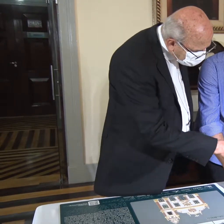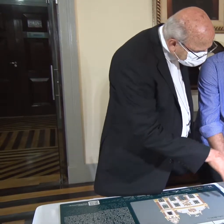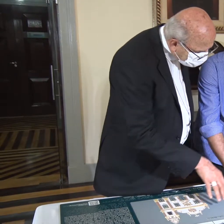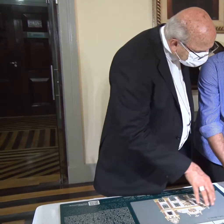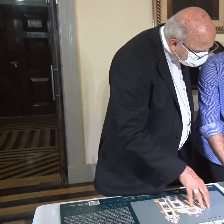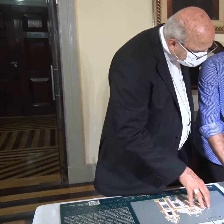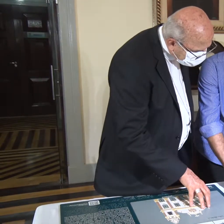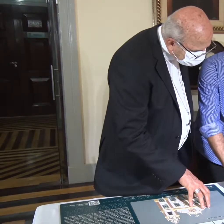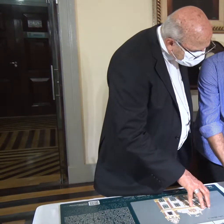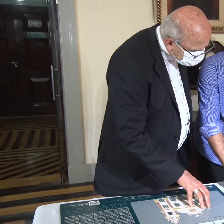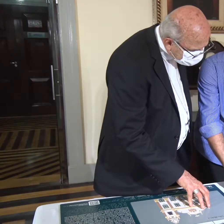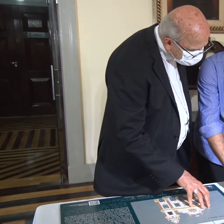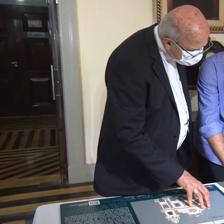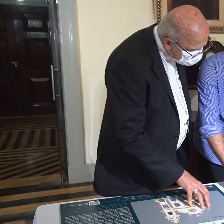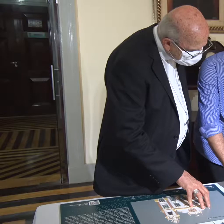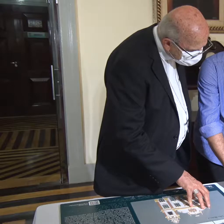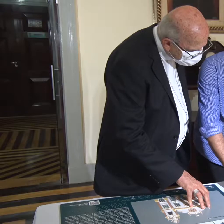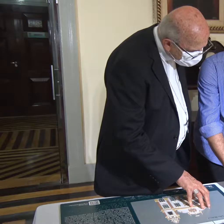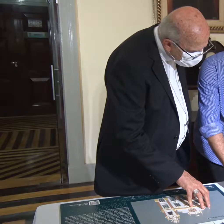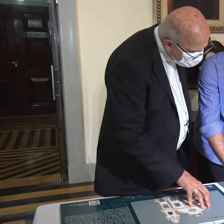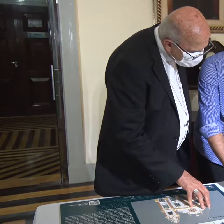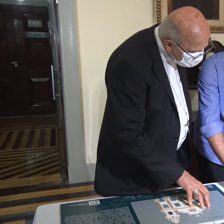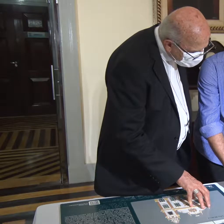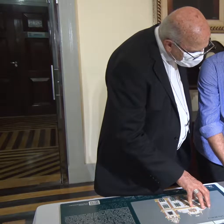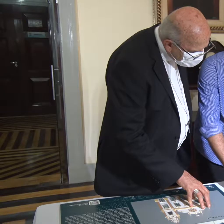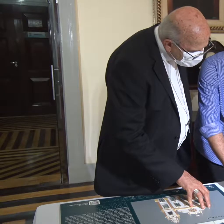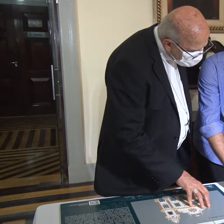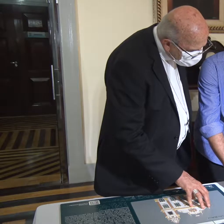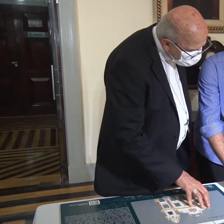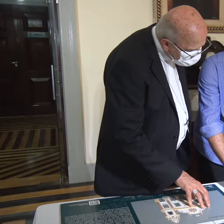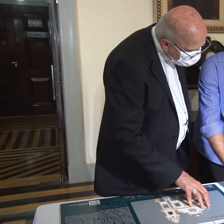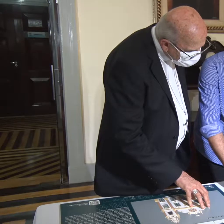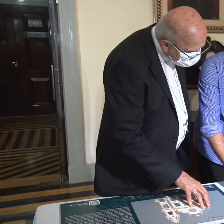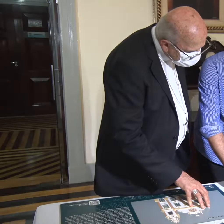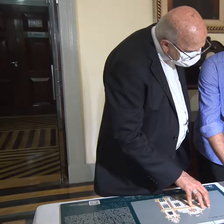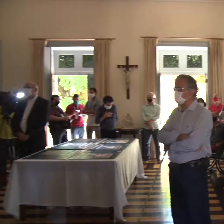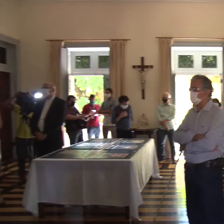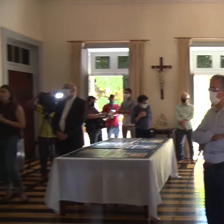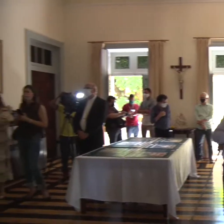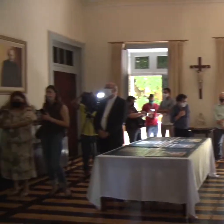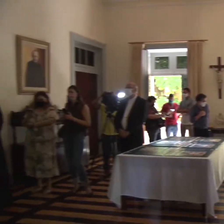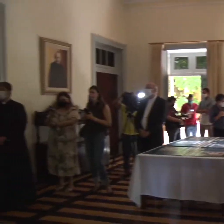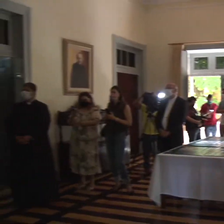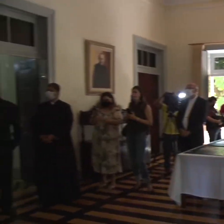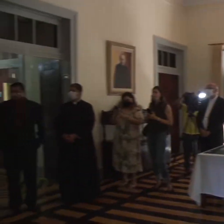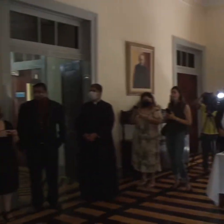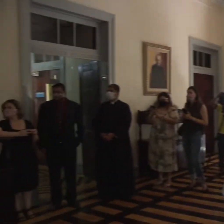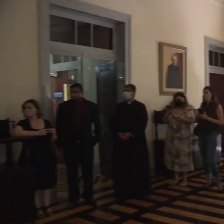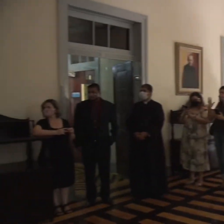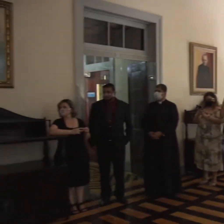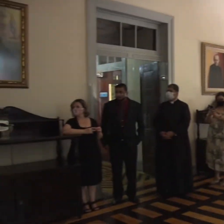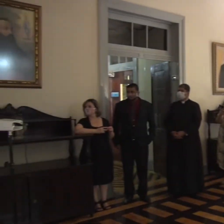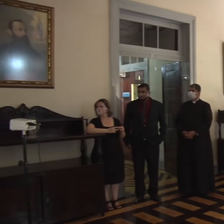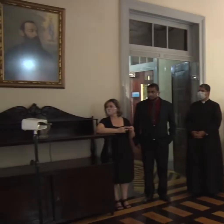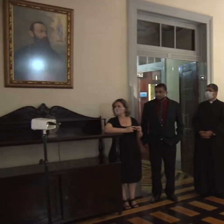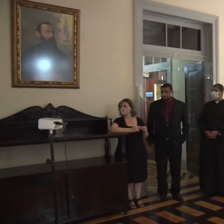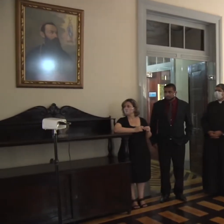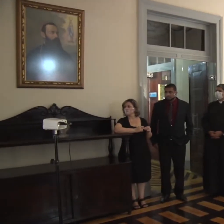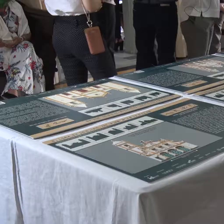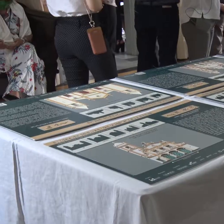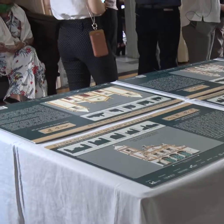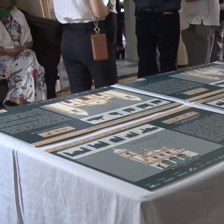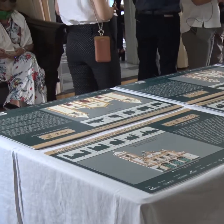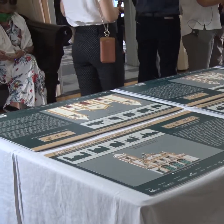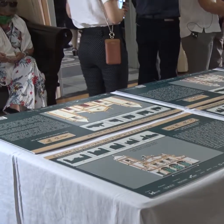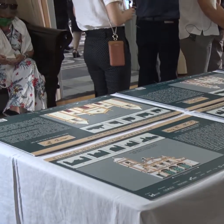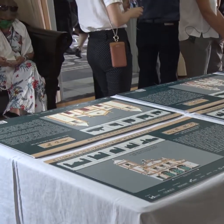Metropolitana, o arcebispo de Olinda e Recife, Dom Fernando Saburido, recebeu do projeto Olinda Além do Olhar,